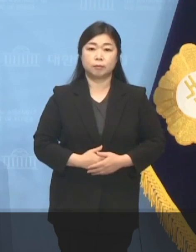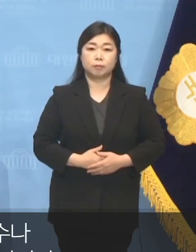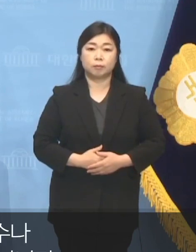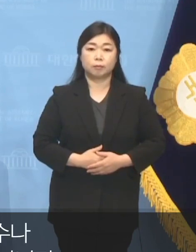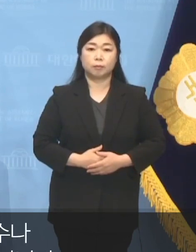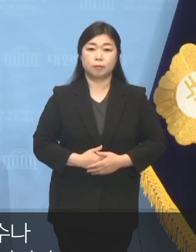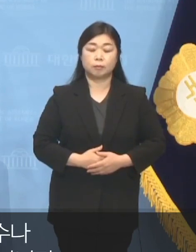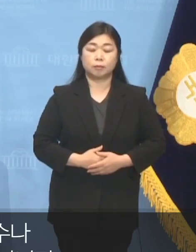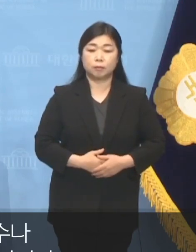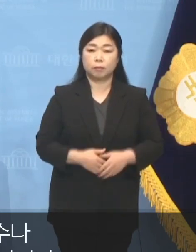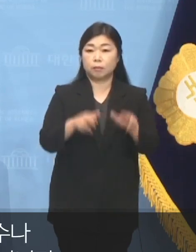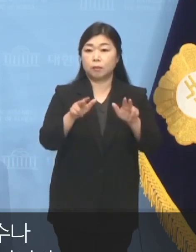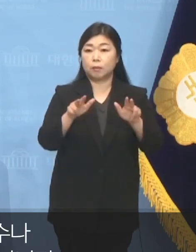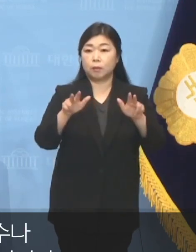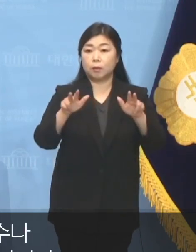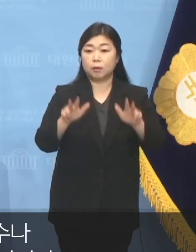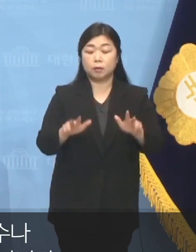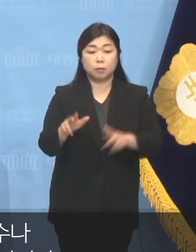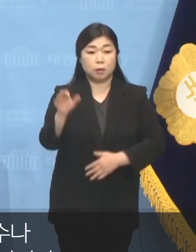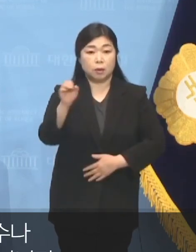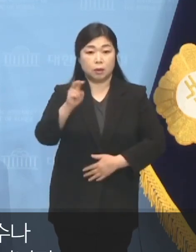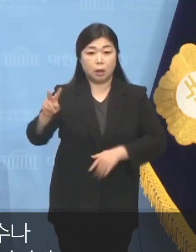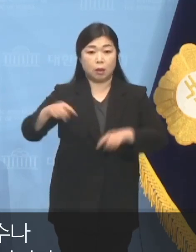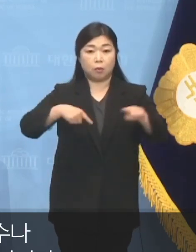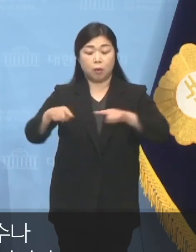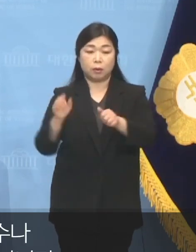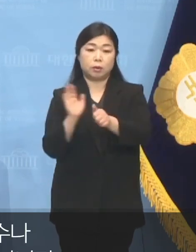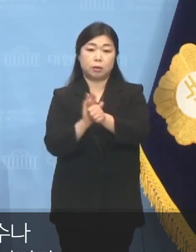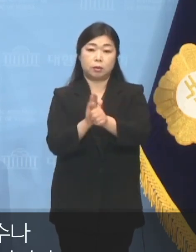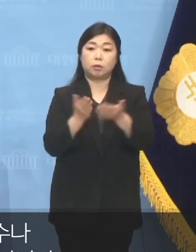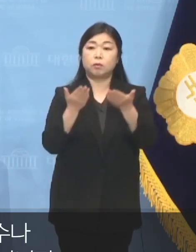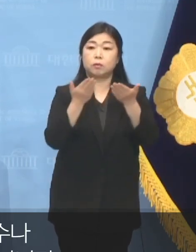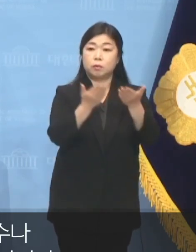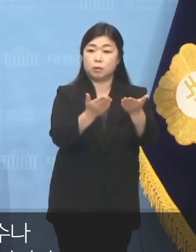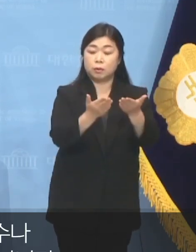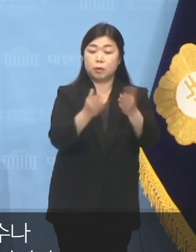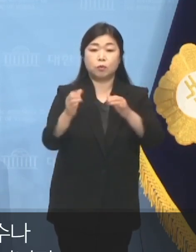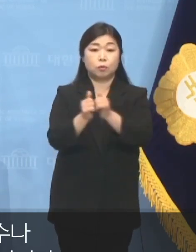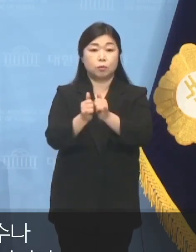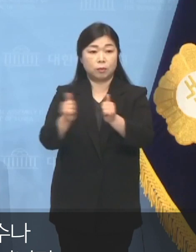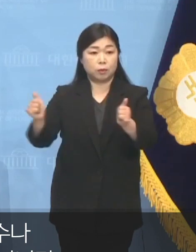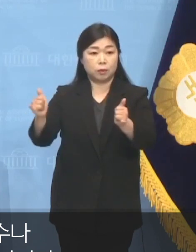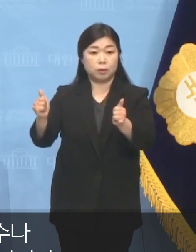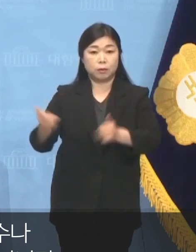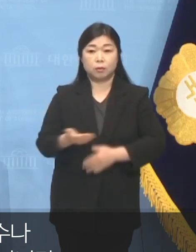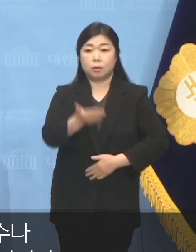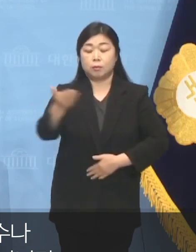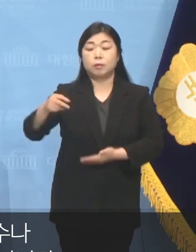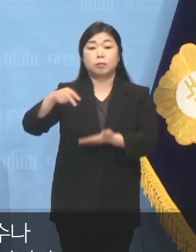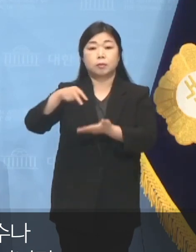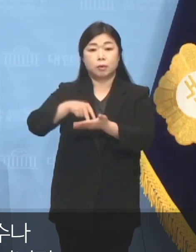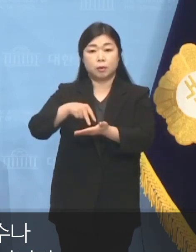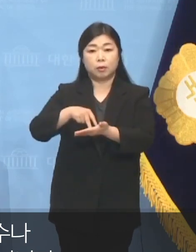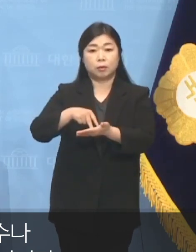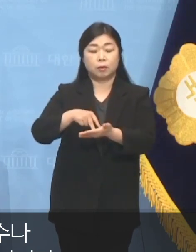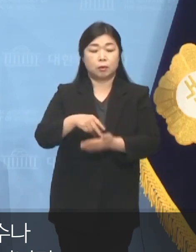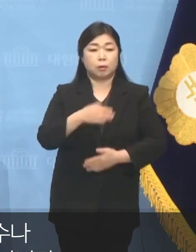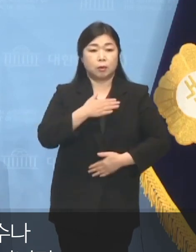지금 야권을 지지하시는 국민들께서는 저 안철수나